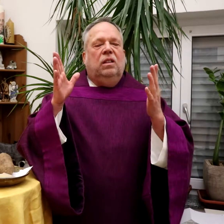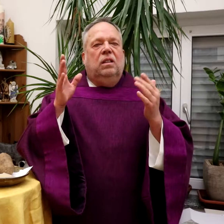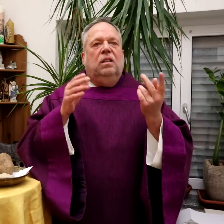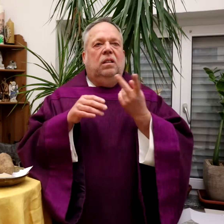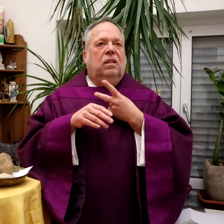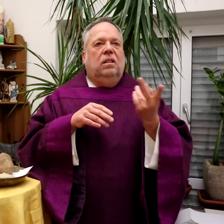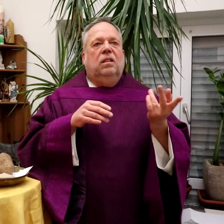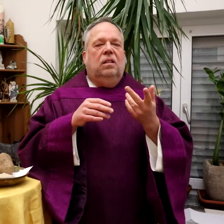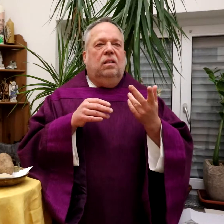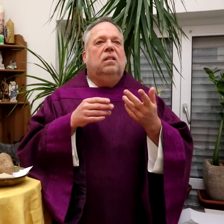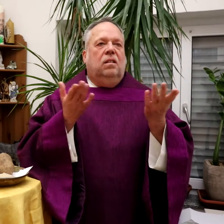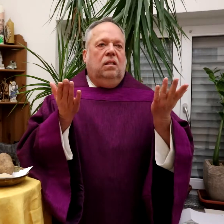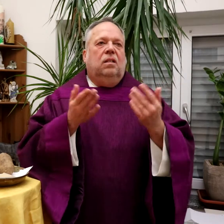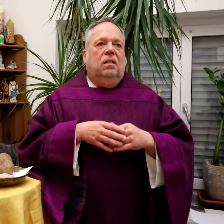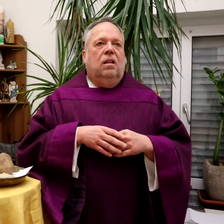Kleine, große, unterschiedliche.